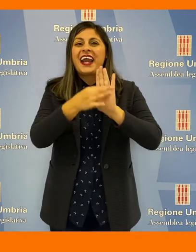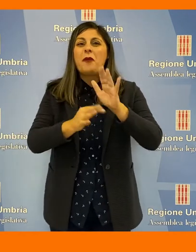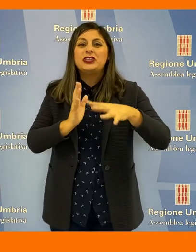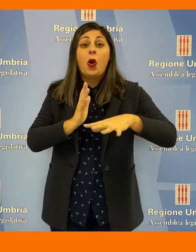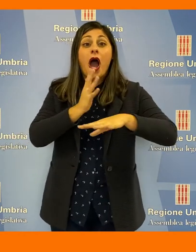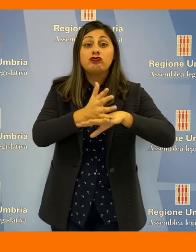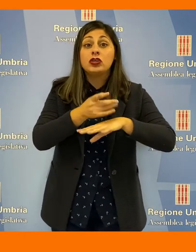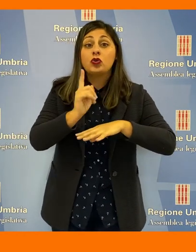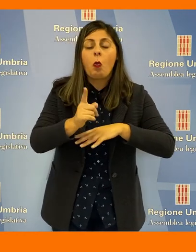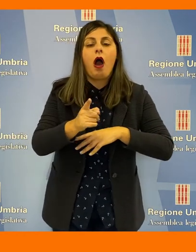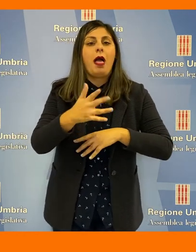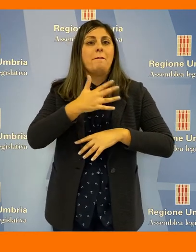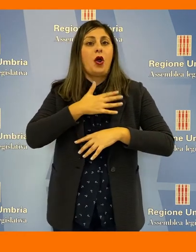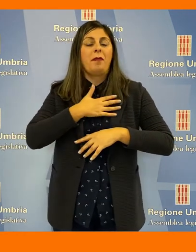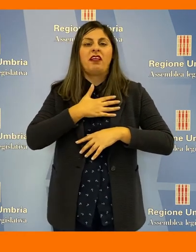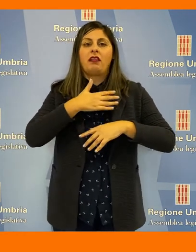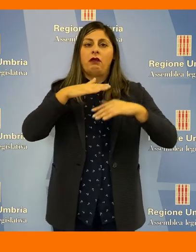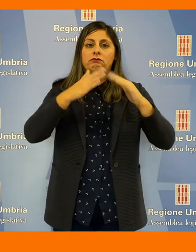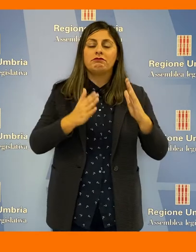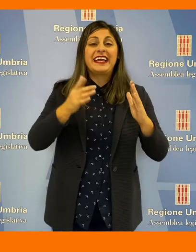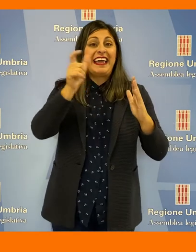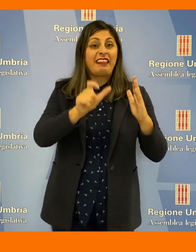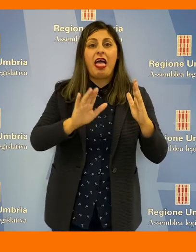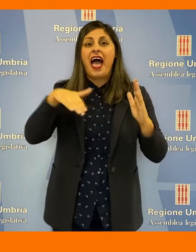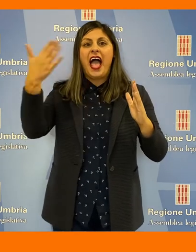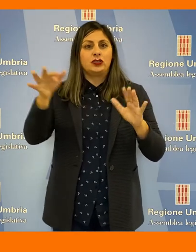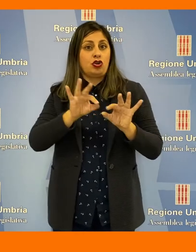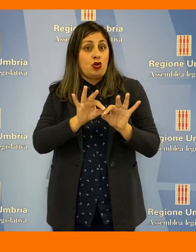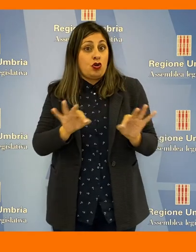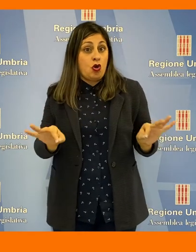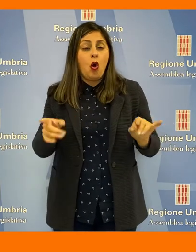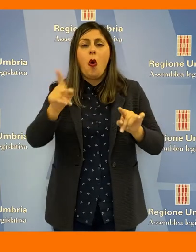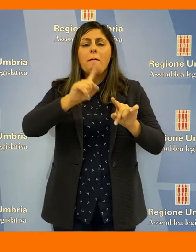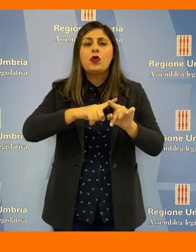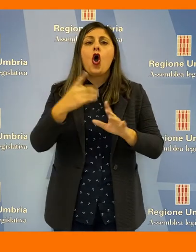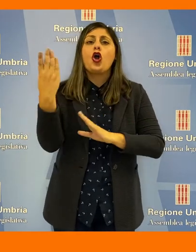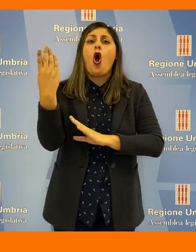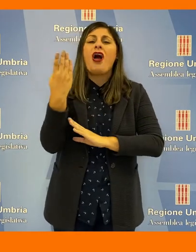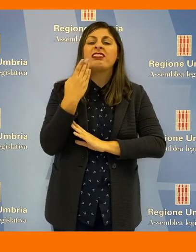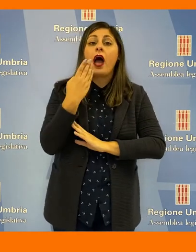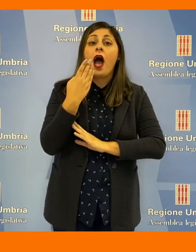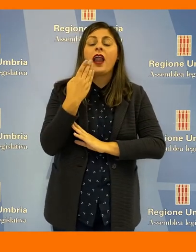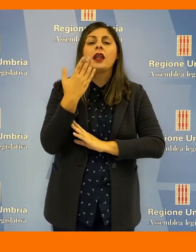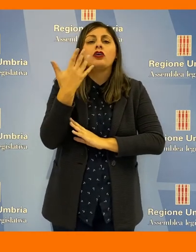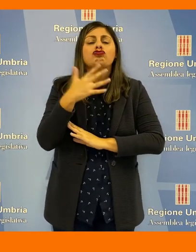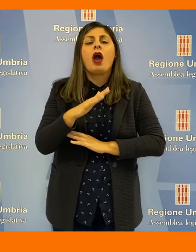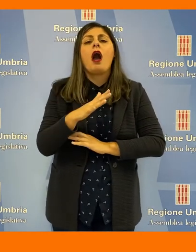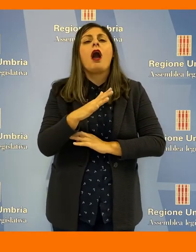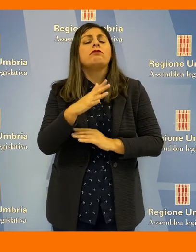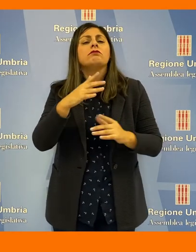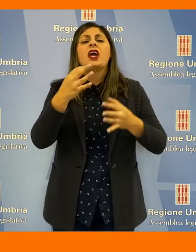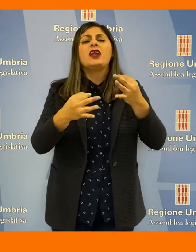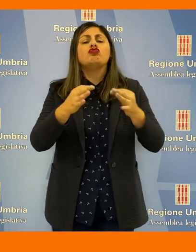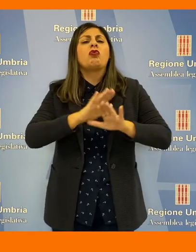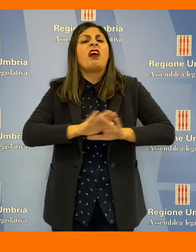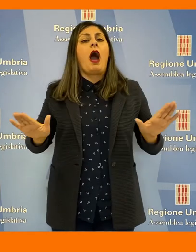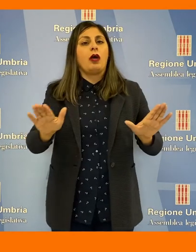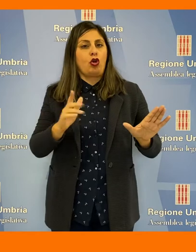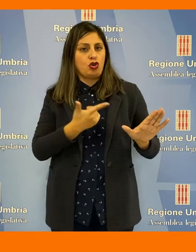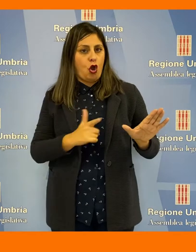comune dove si è aperto il bando, fra i requisiti d'accesso il non possedere immobili né in Italia né all'estero e non avere subito